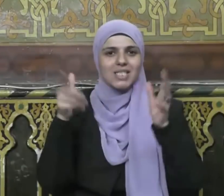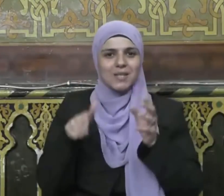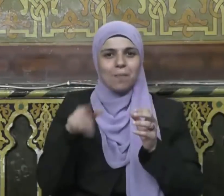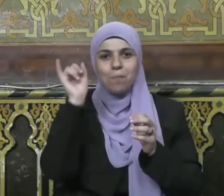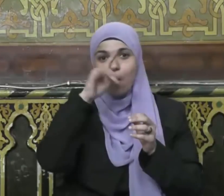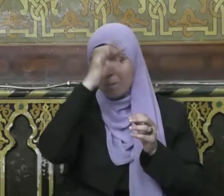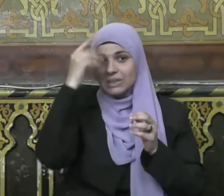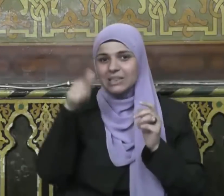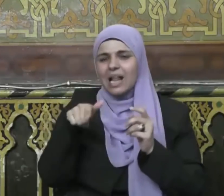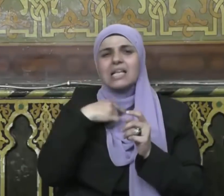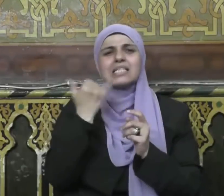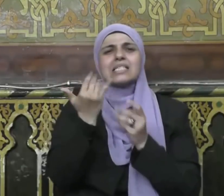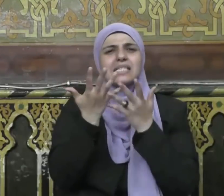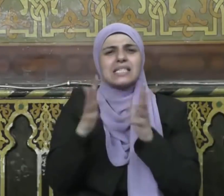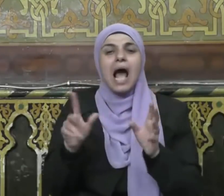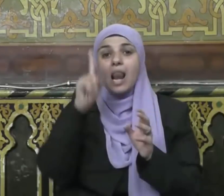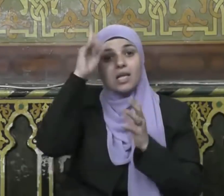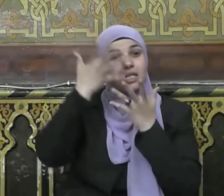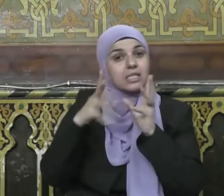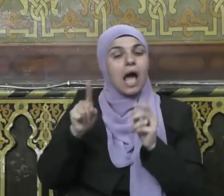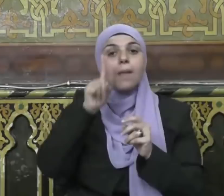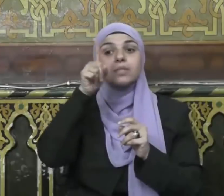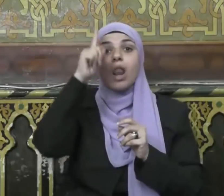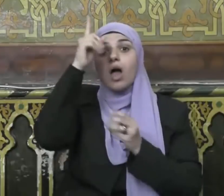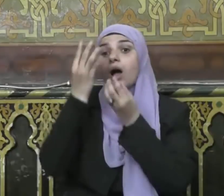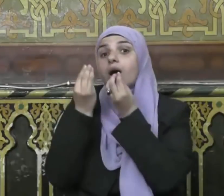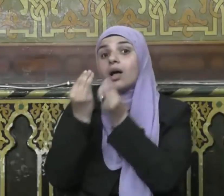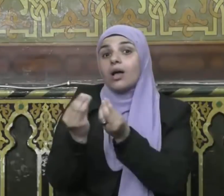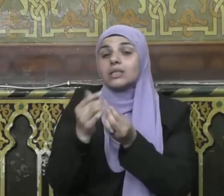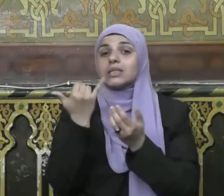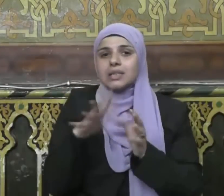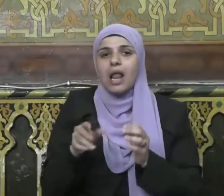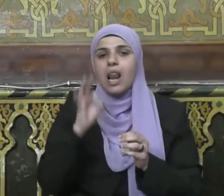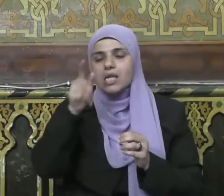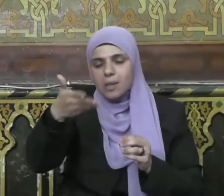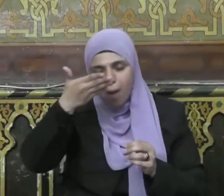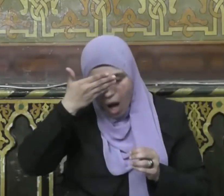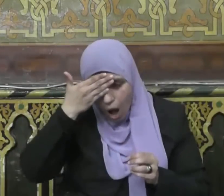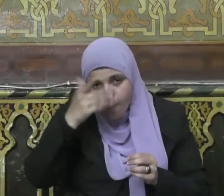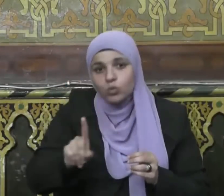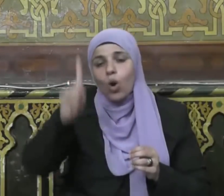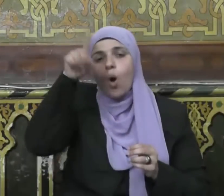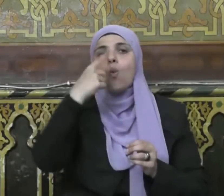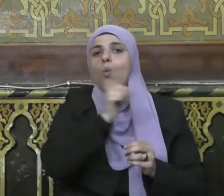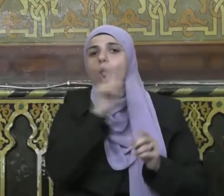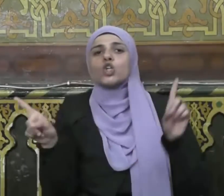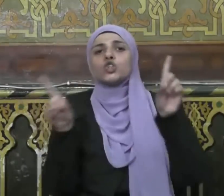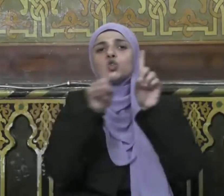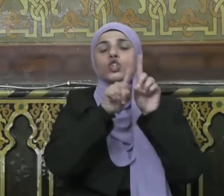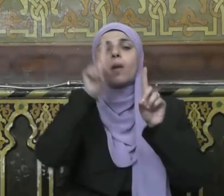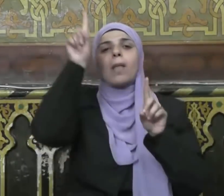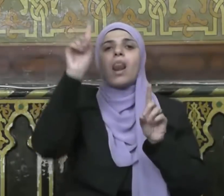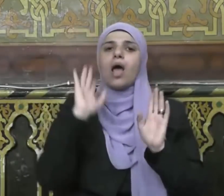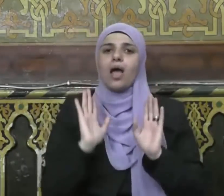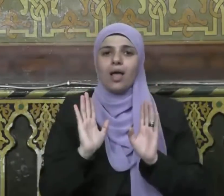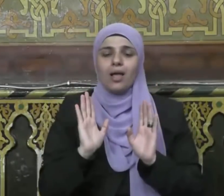القيامة يقول الصيام أي ربي منعته الطعام والشهوات بالنهار فشفعني فيه